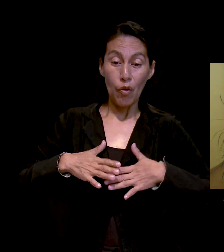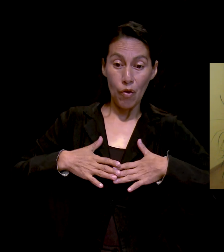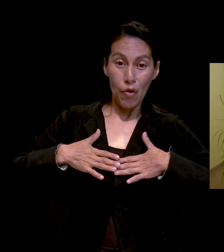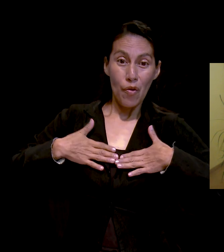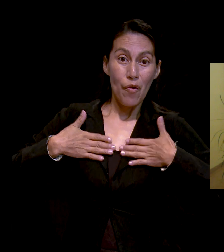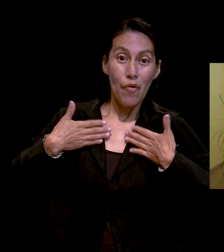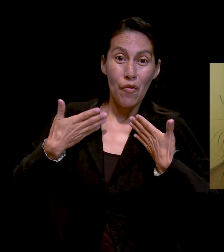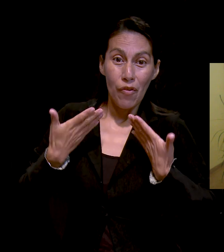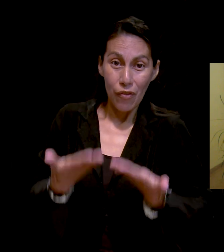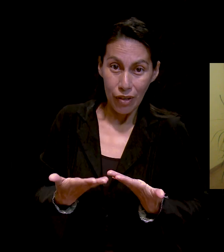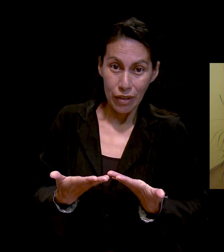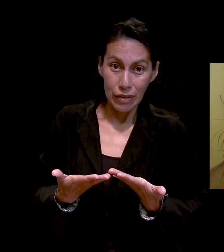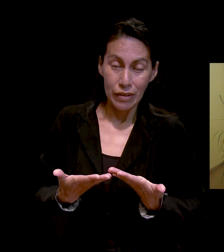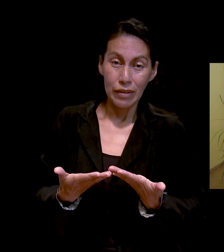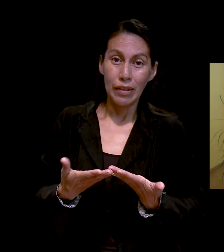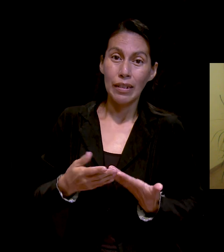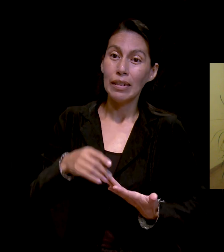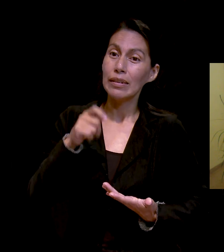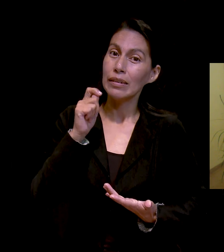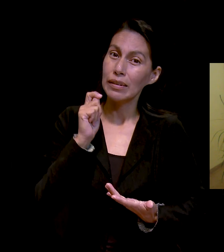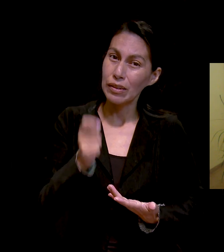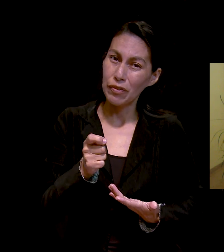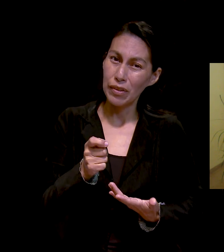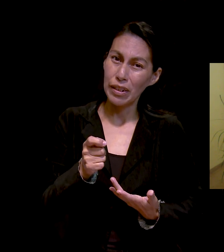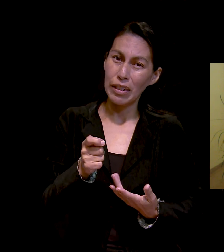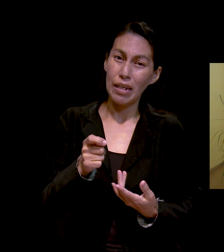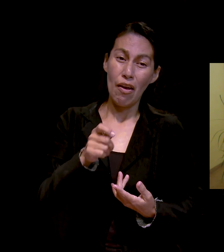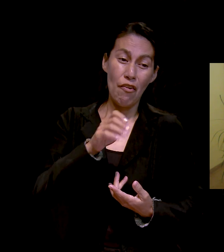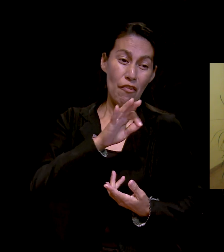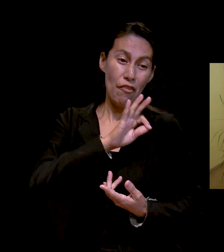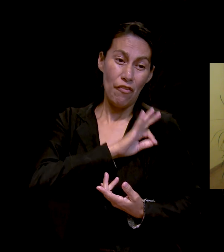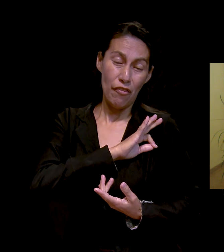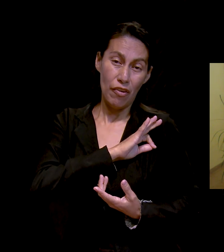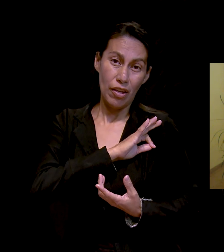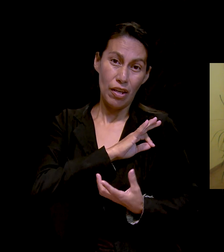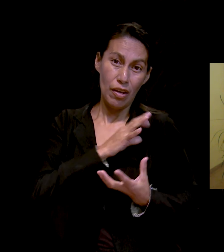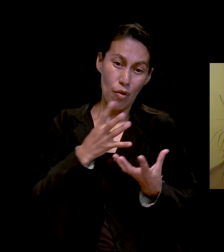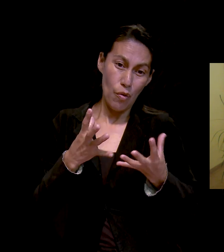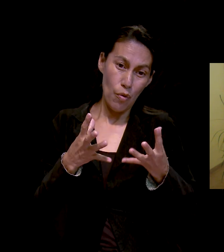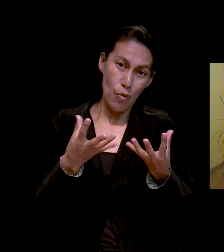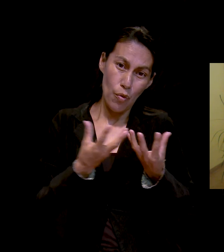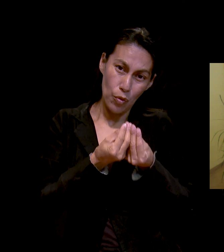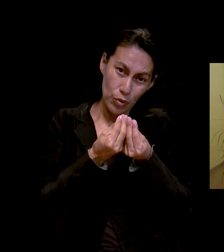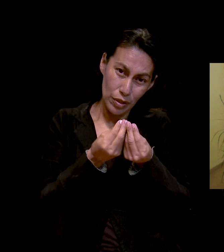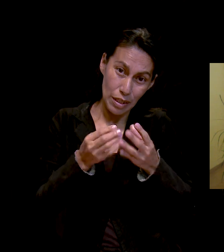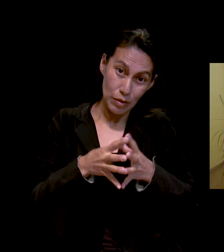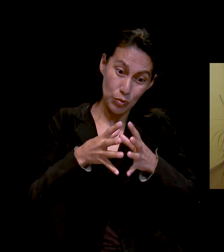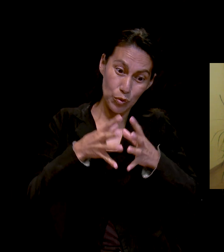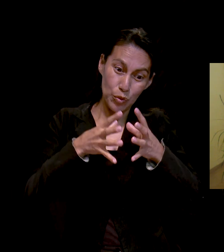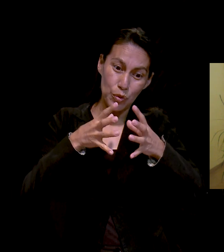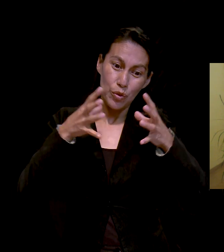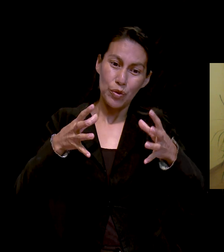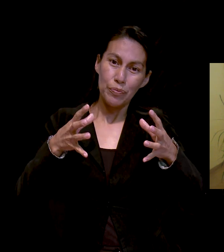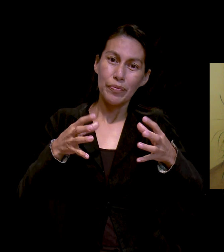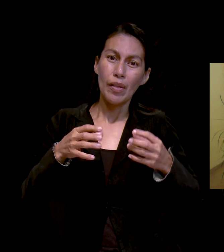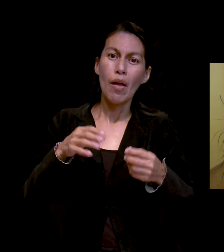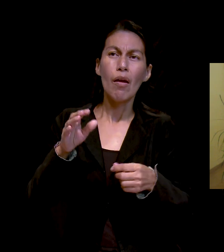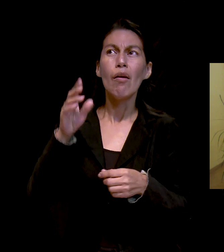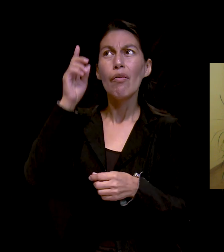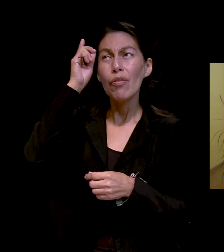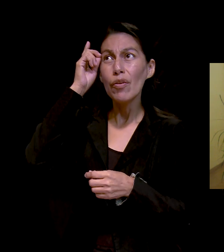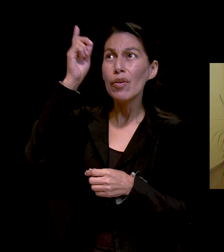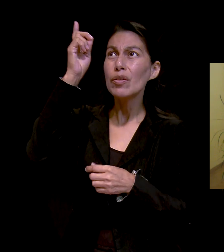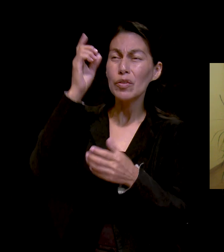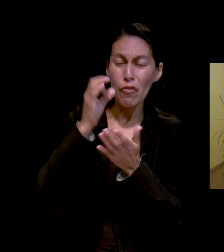nuestra confianza se purifica, nuestra fe acrecienta, porque Dios es